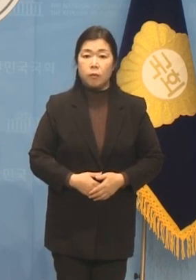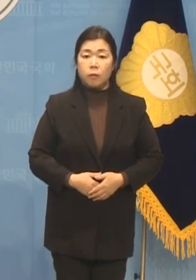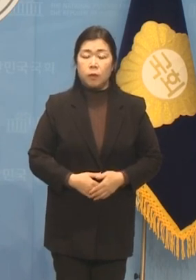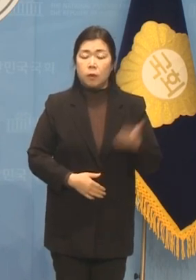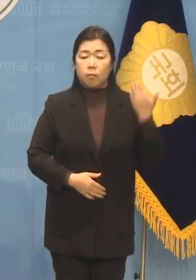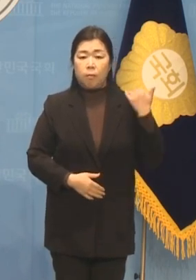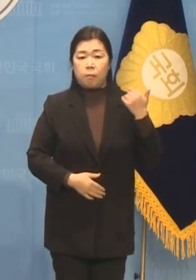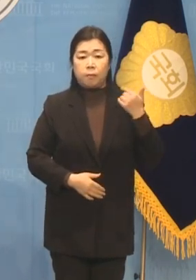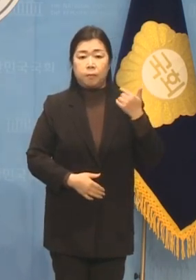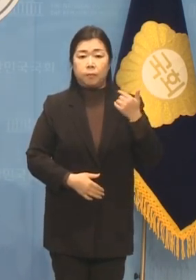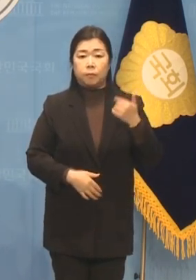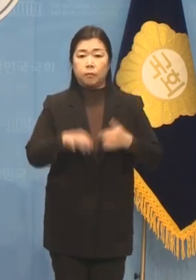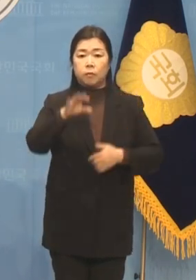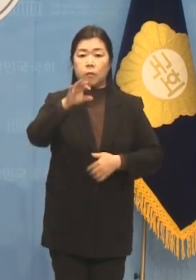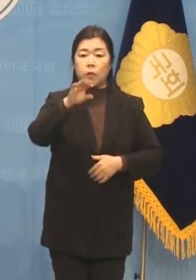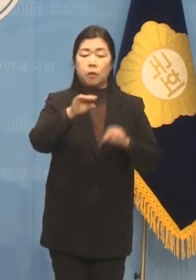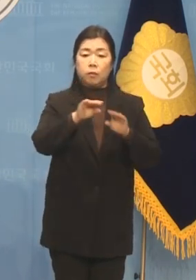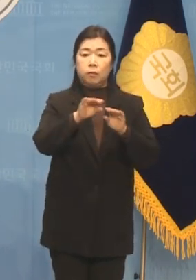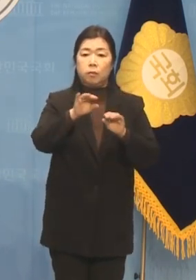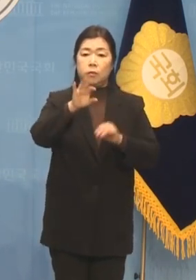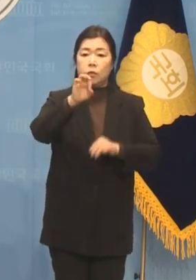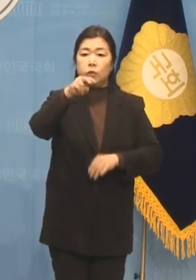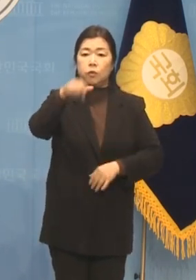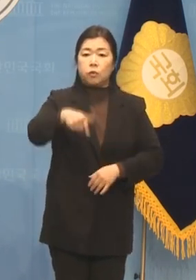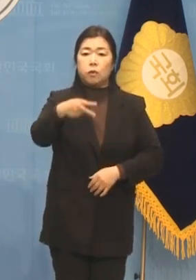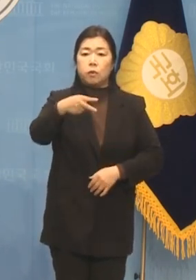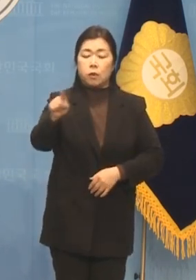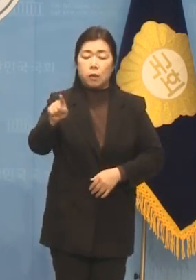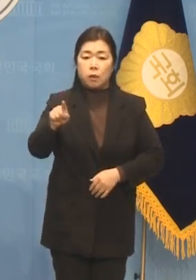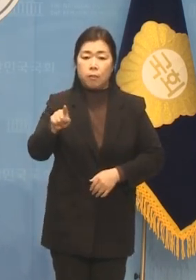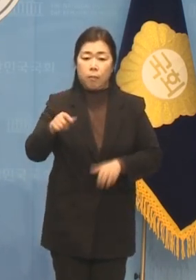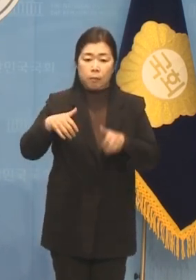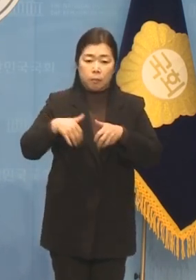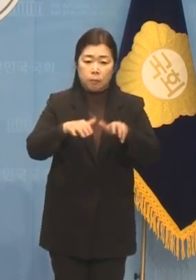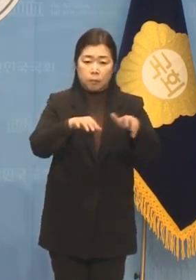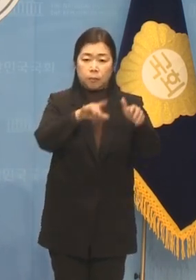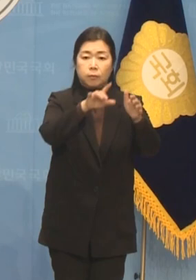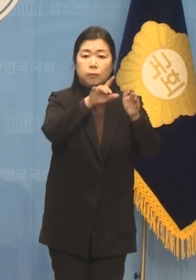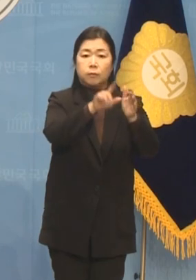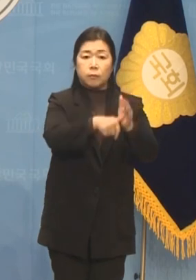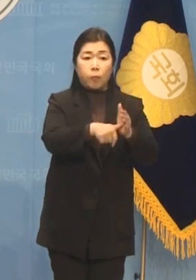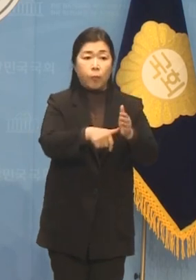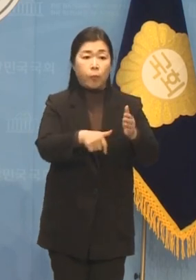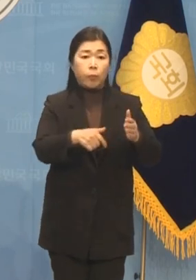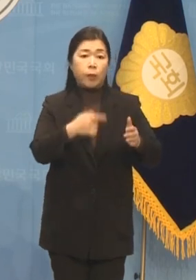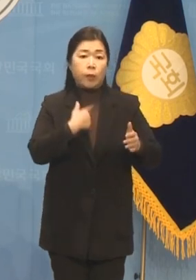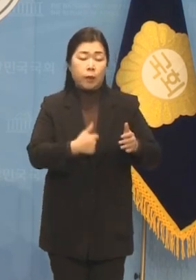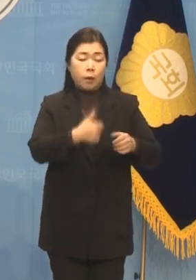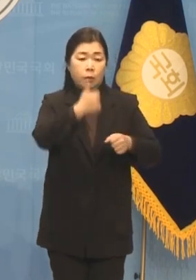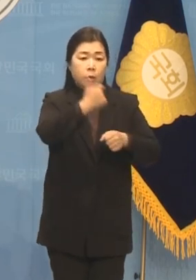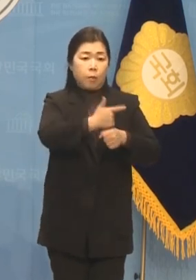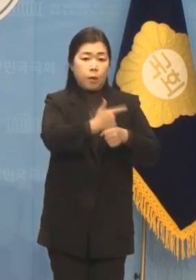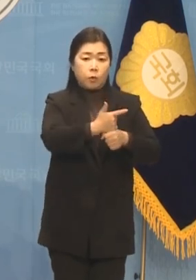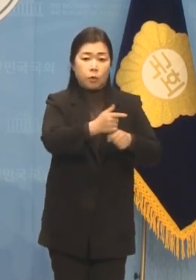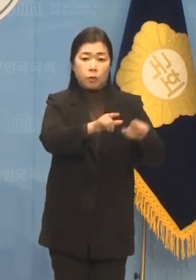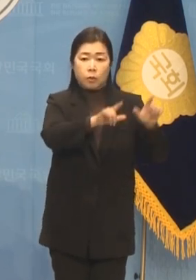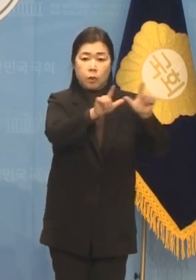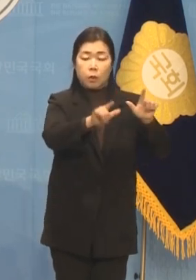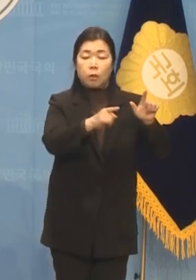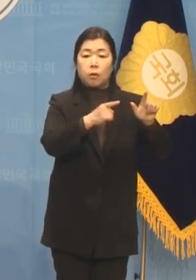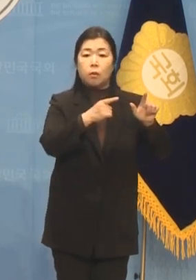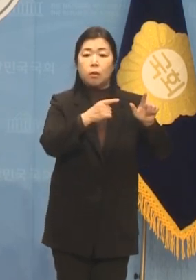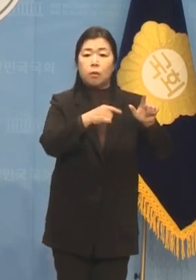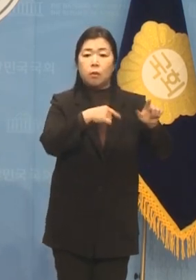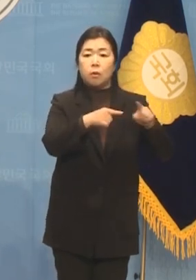남양주 행군경험을 내세운 비례의원이 나타났고 김한정 비명논란이